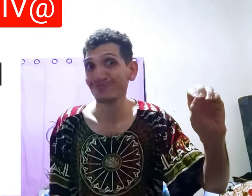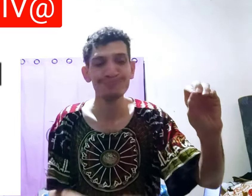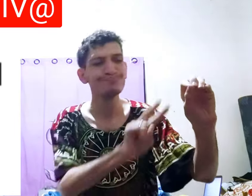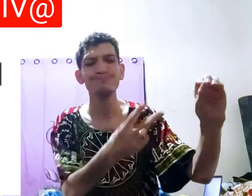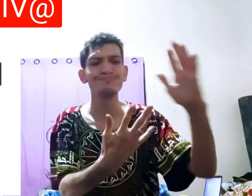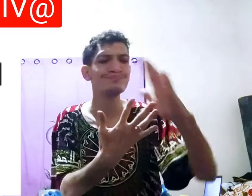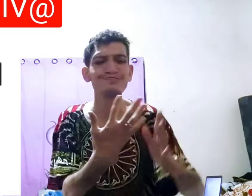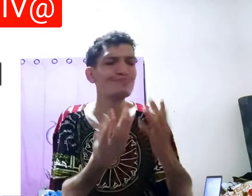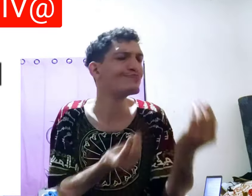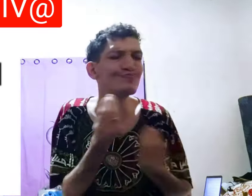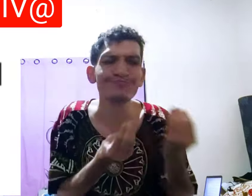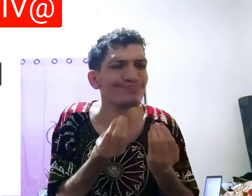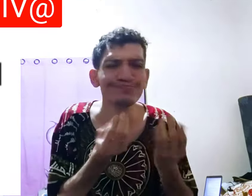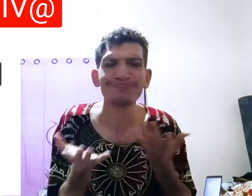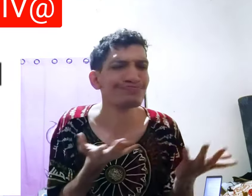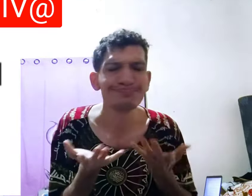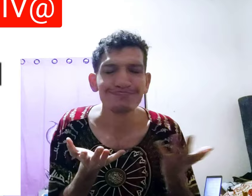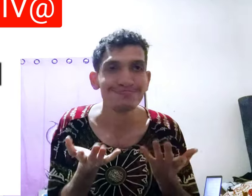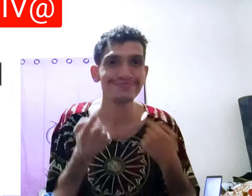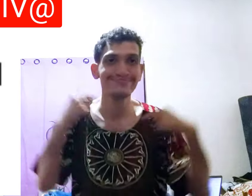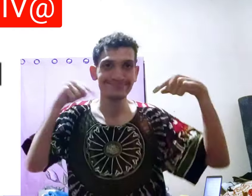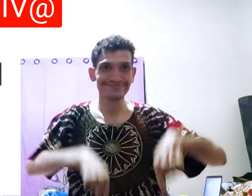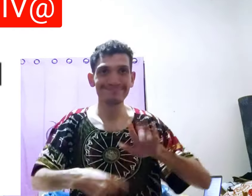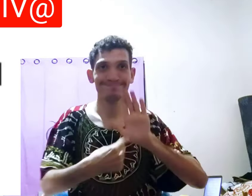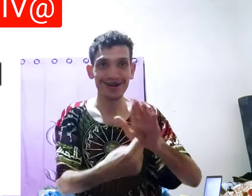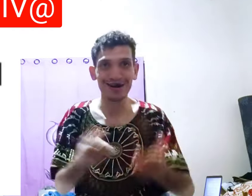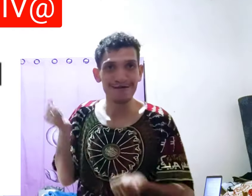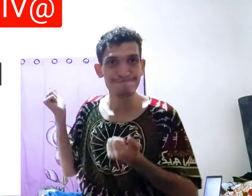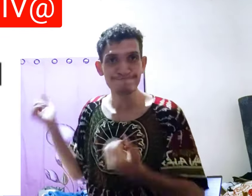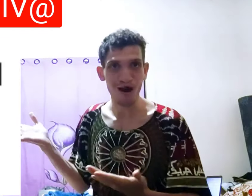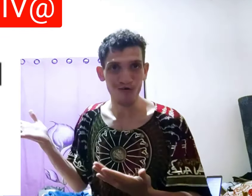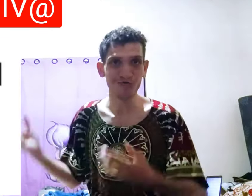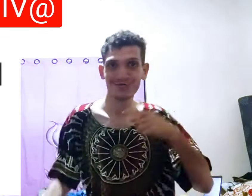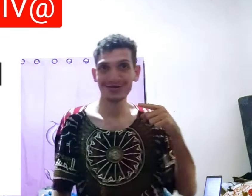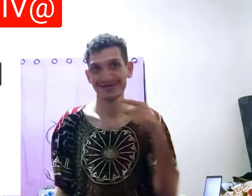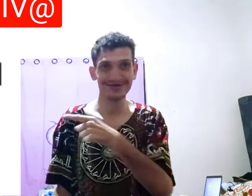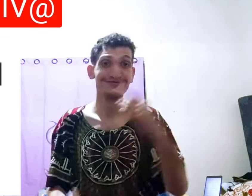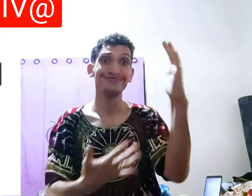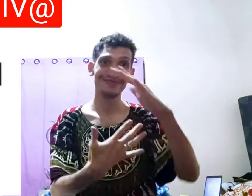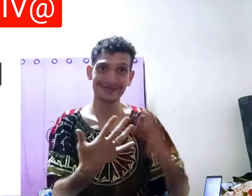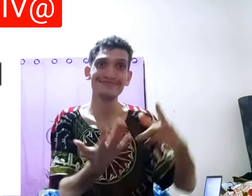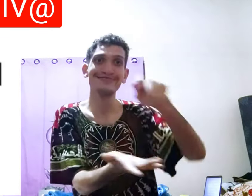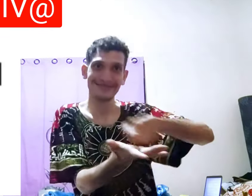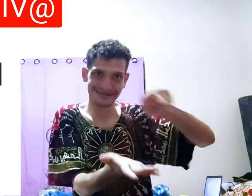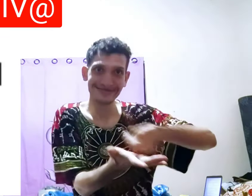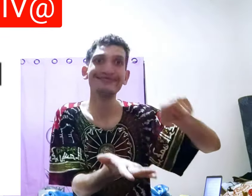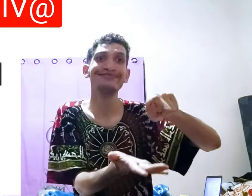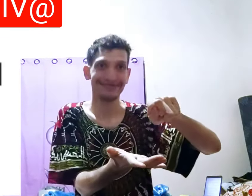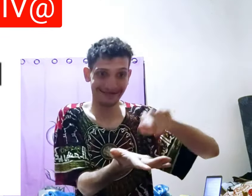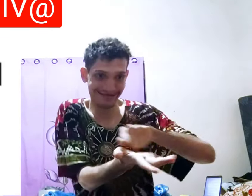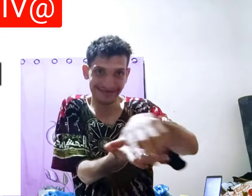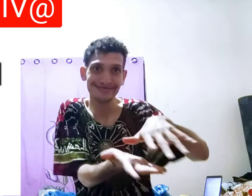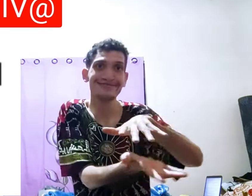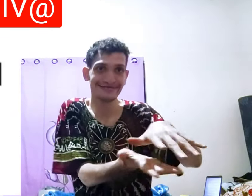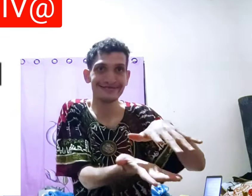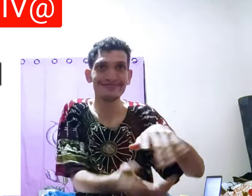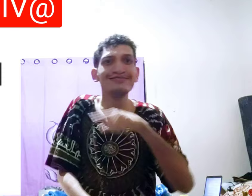Prestativo Traduz livros como? Aqui eu vou ir mostrar Olha meio lado Isso é livros escritas,